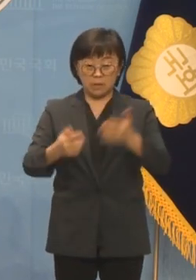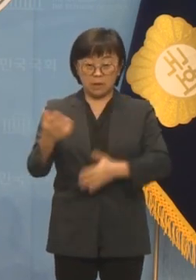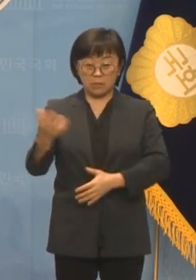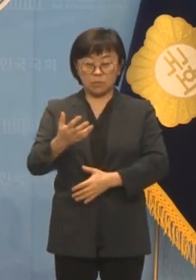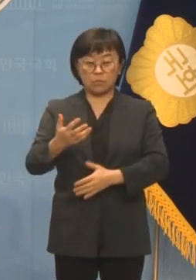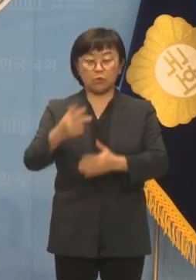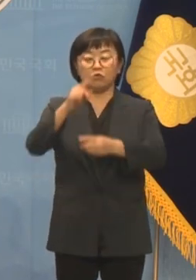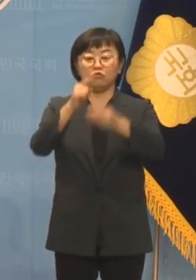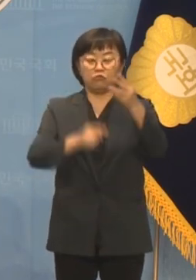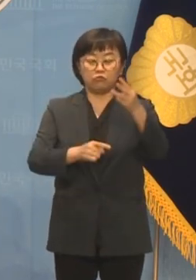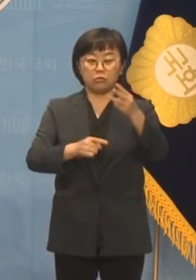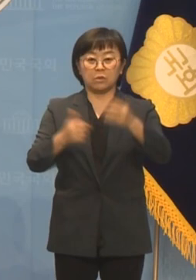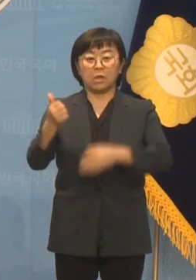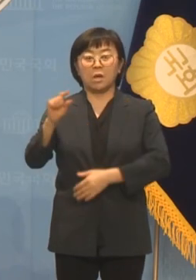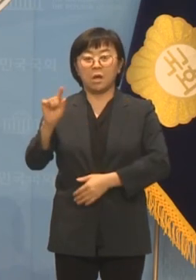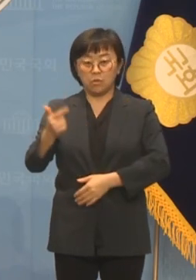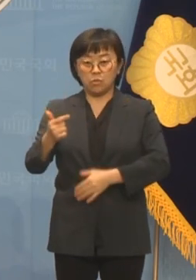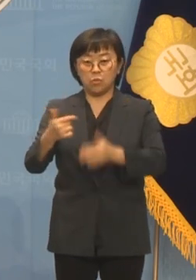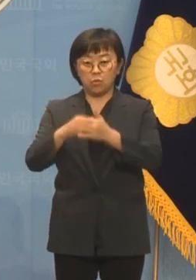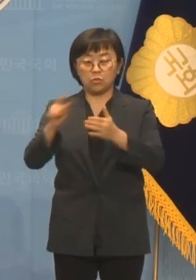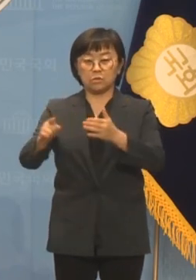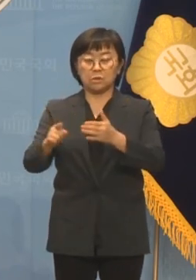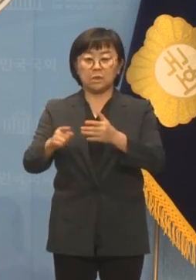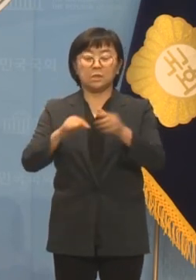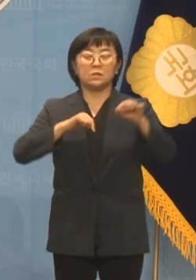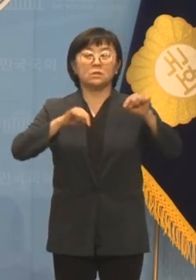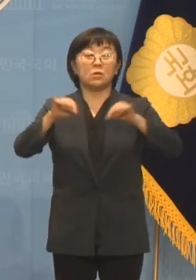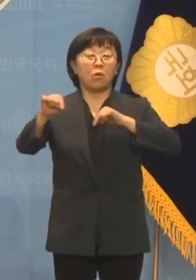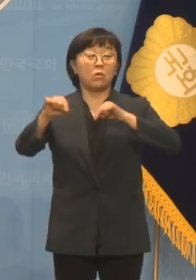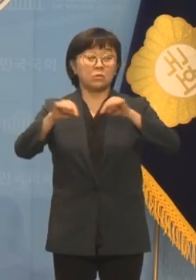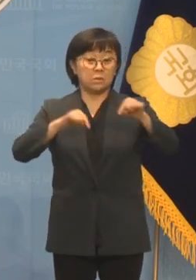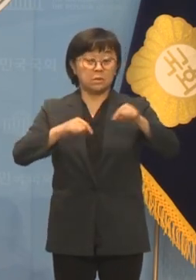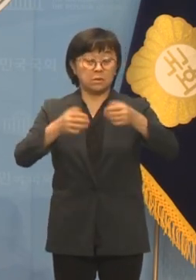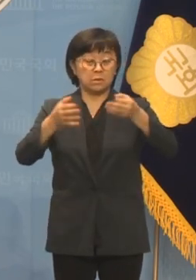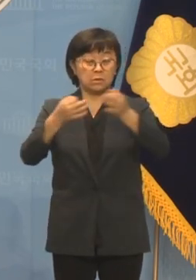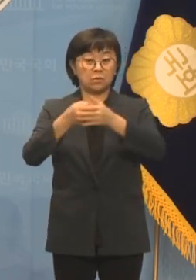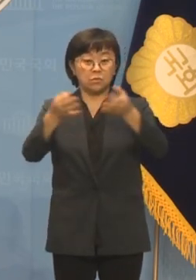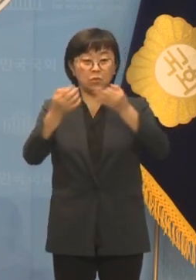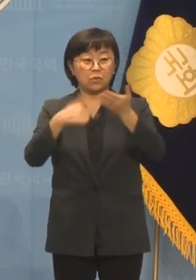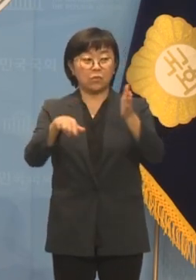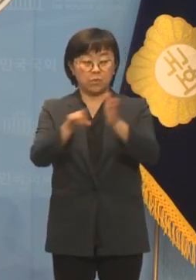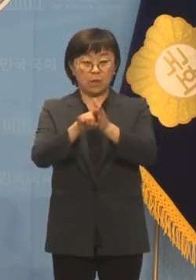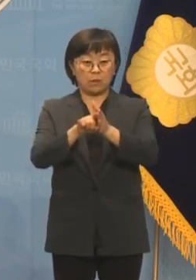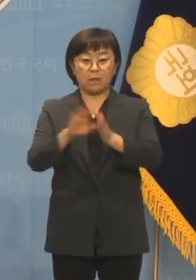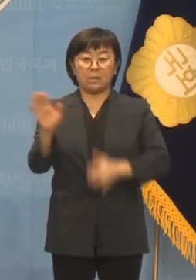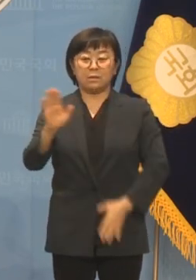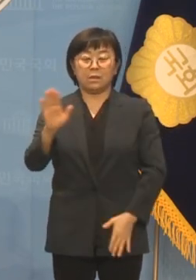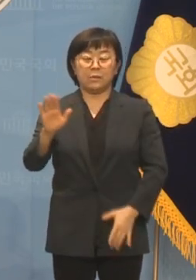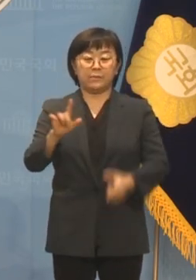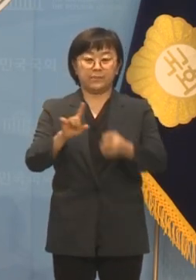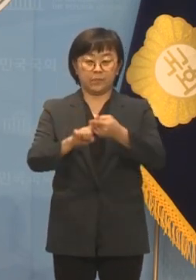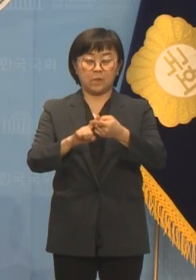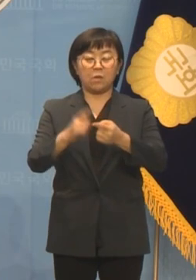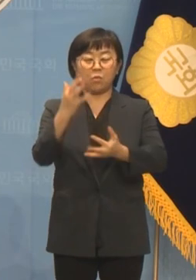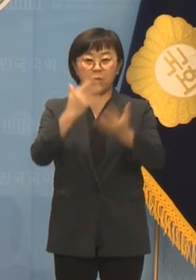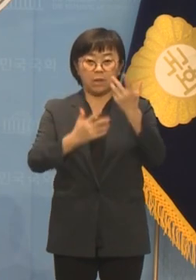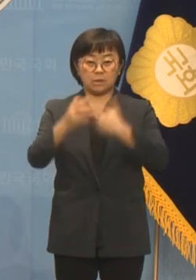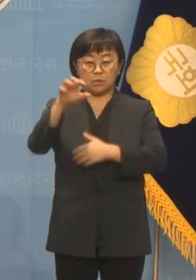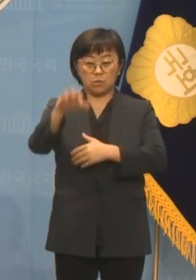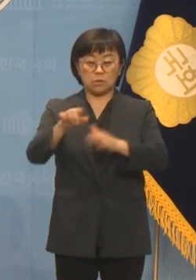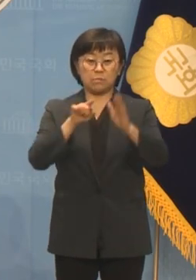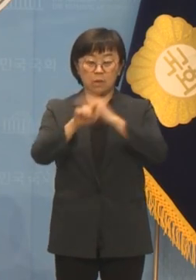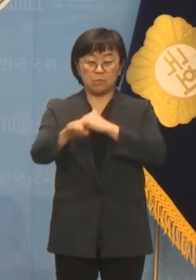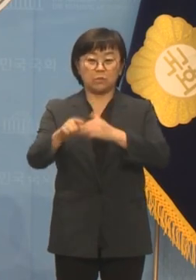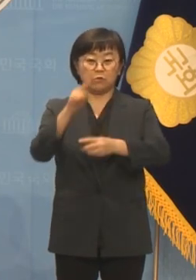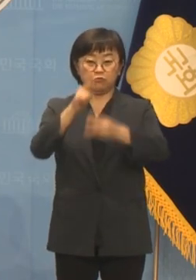한동훈 정치쇼를 위한 무대와 소품이 아닙니다. 오늘 서천특화시장 화재 현장을 방문한 윤석열